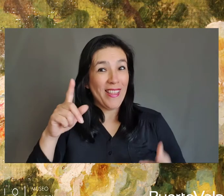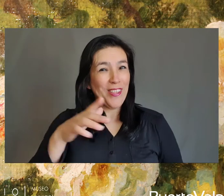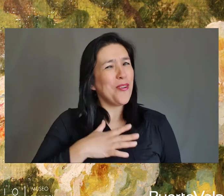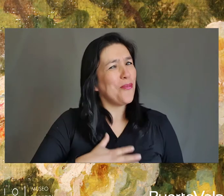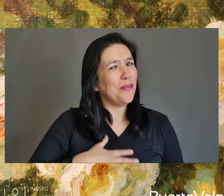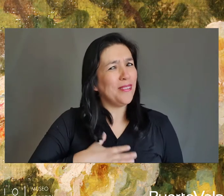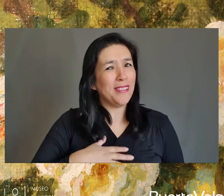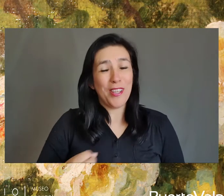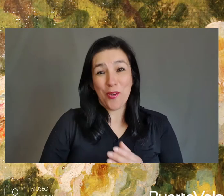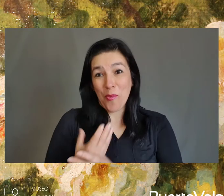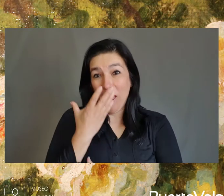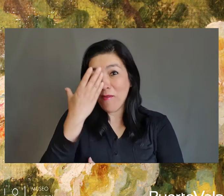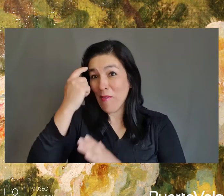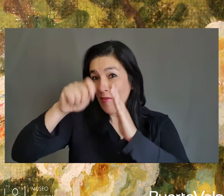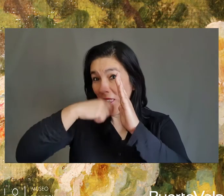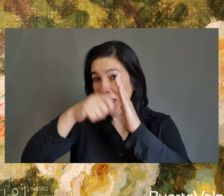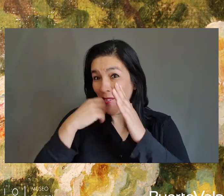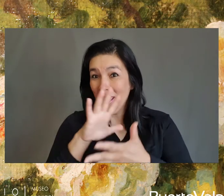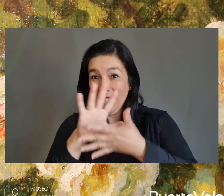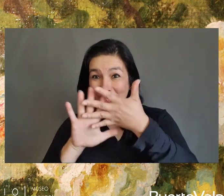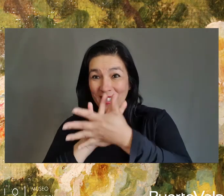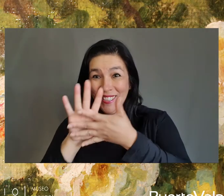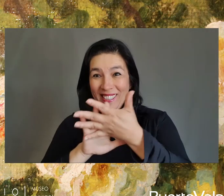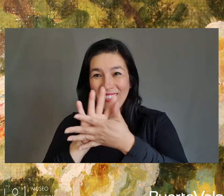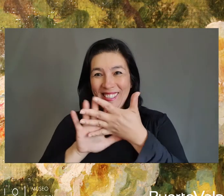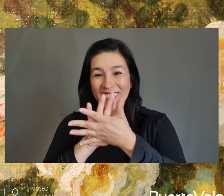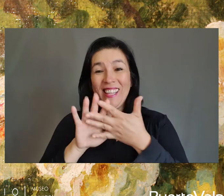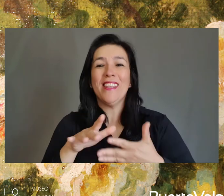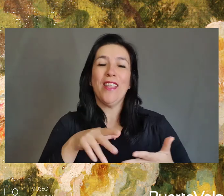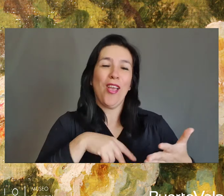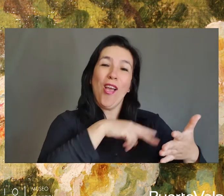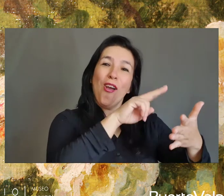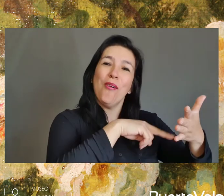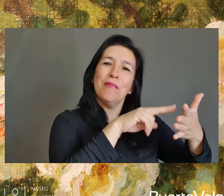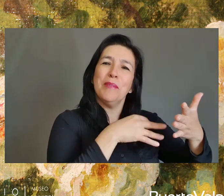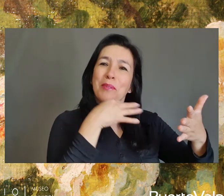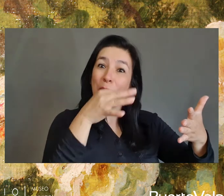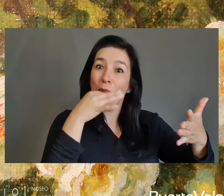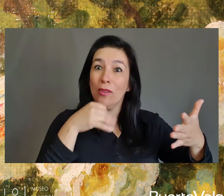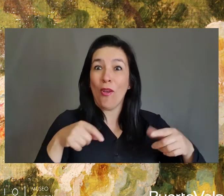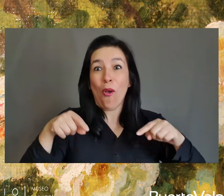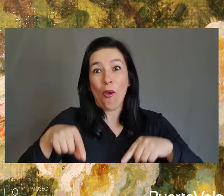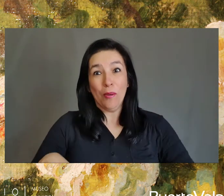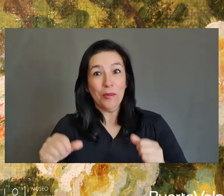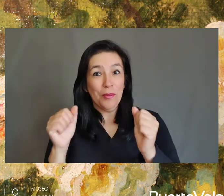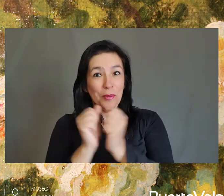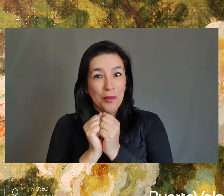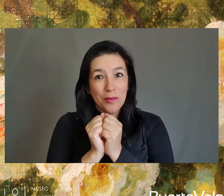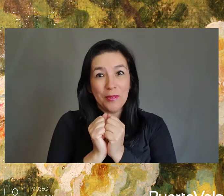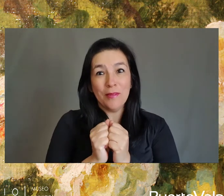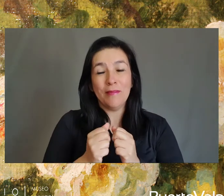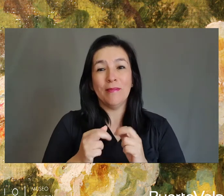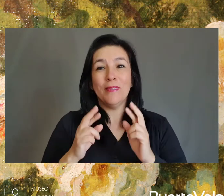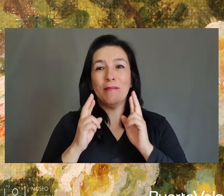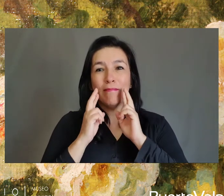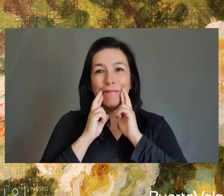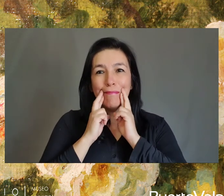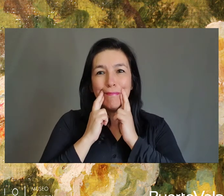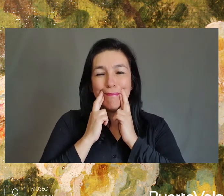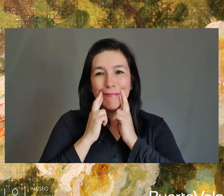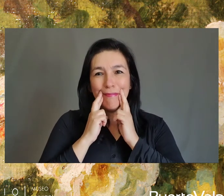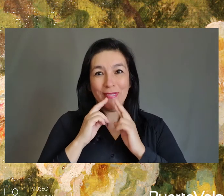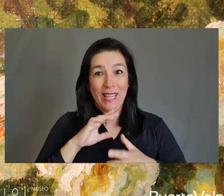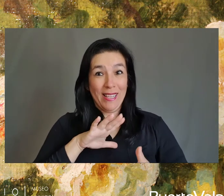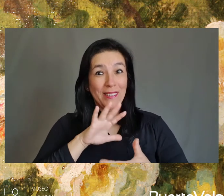Esperamos hayan disfrutado este nuevo capítulo de las cápsulas en lengua de señas. Te cuento una obra. Hoy te acompaño Ruth Araneda,